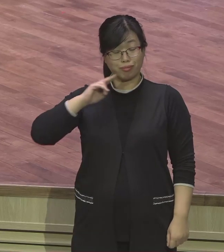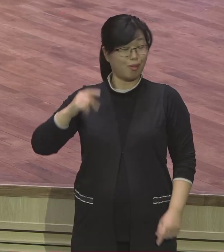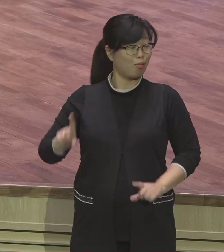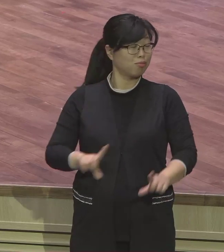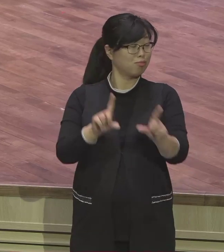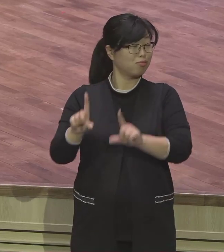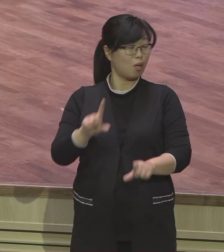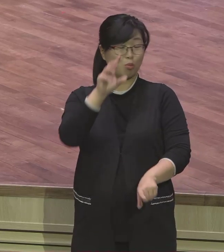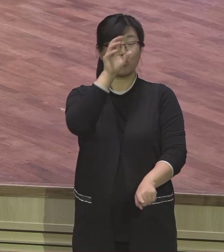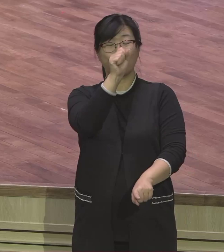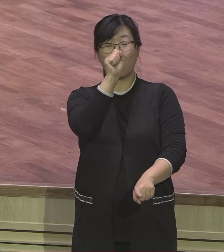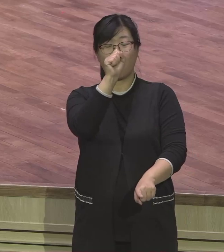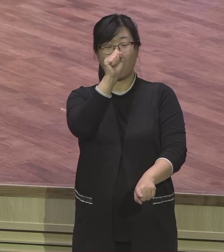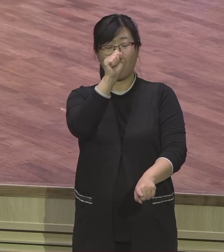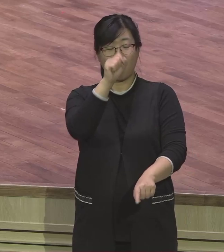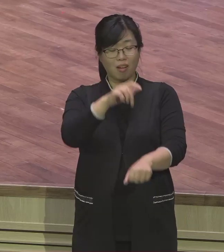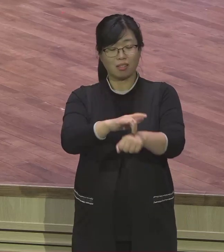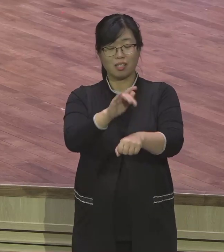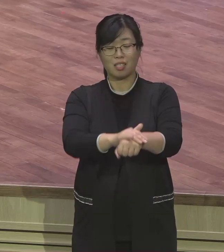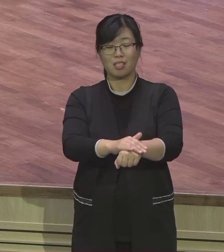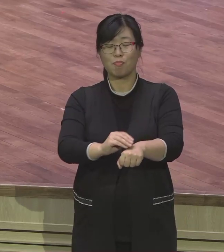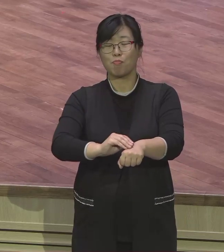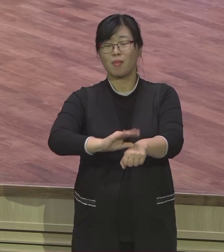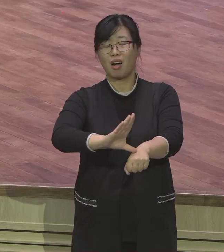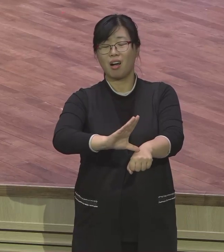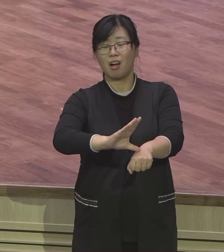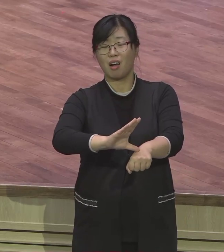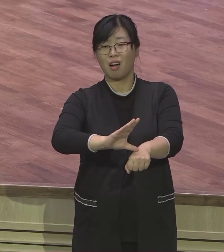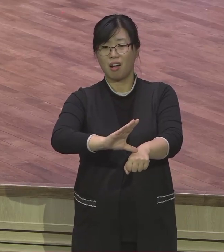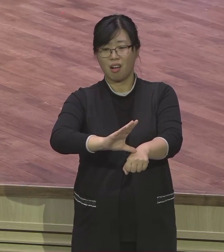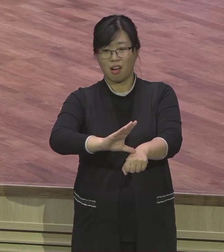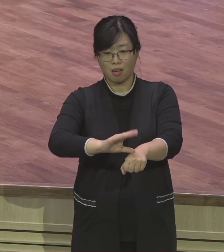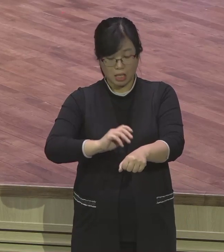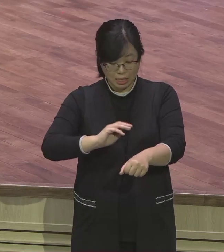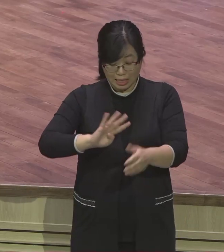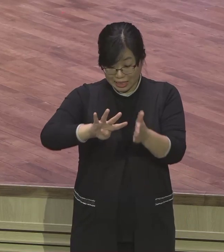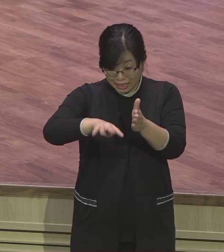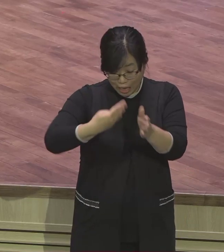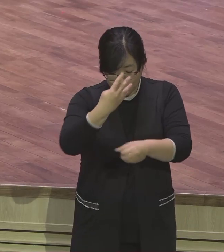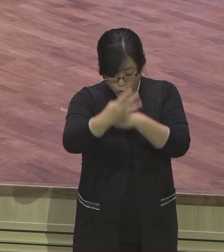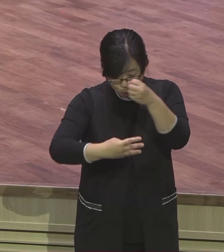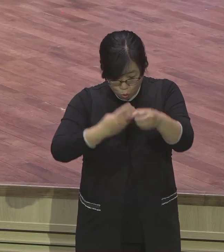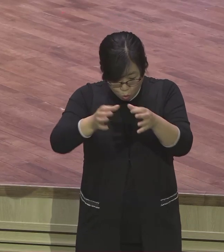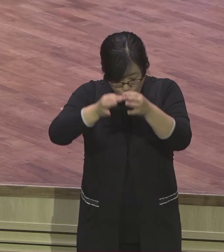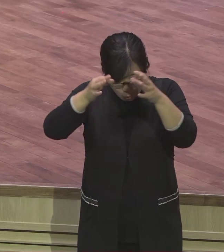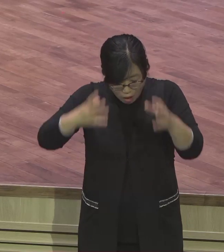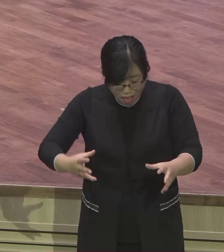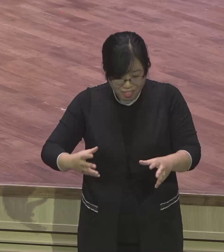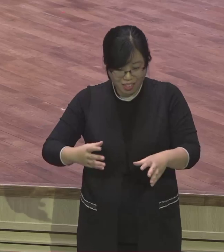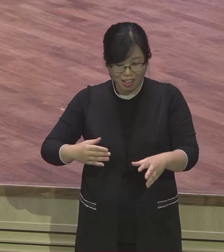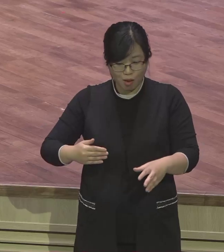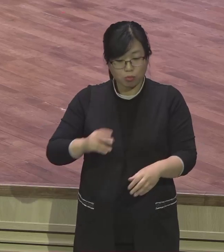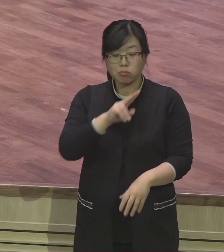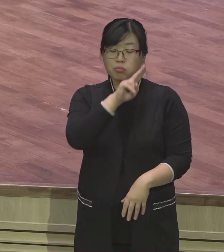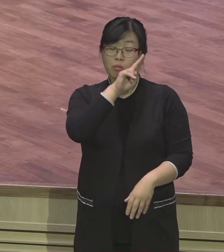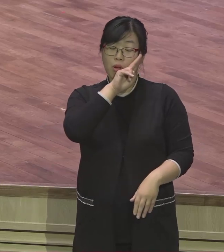체질화되어버렸다 400년 동안 실제로 출애굽 한지 얼마 되지 않아서 애굽 군대가